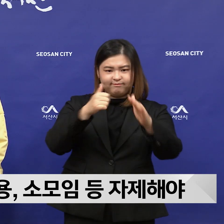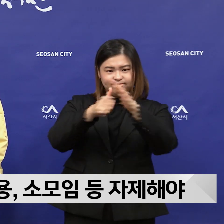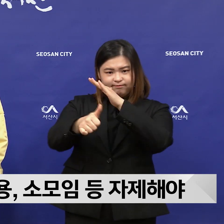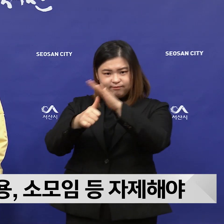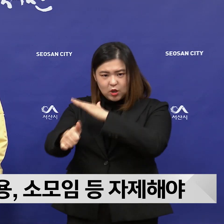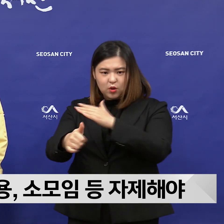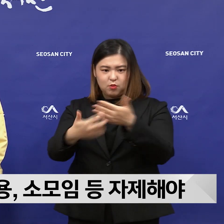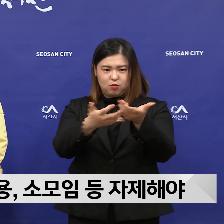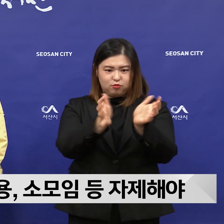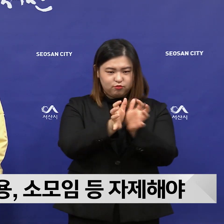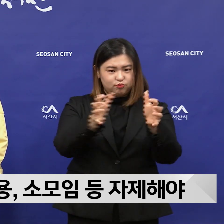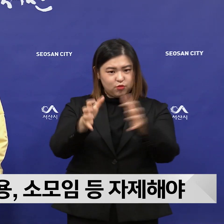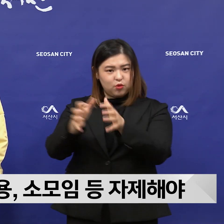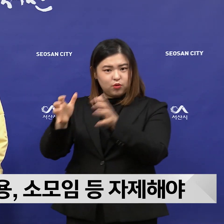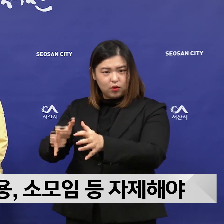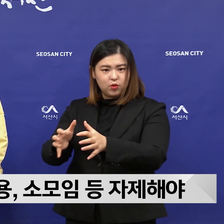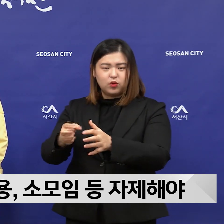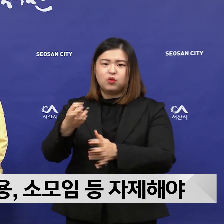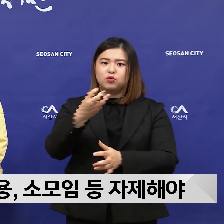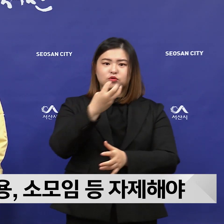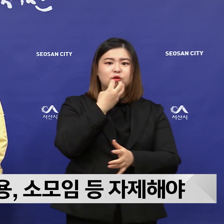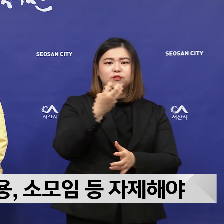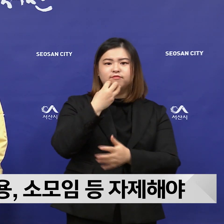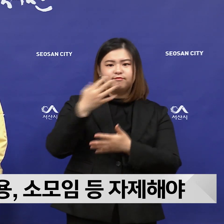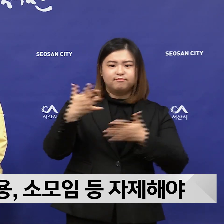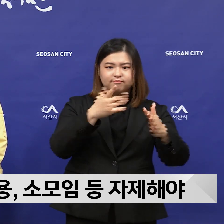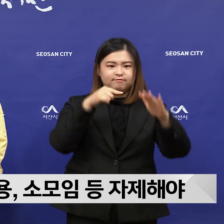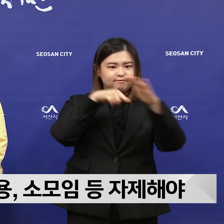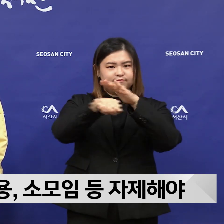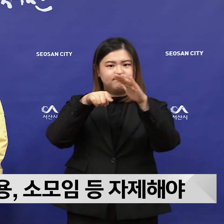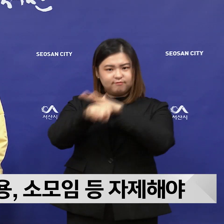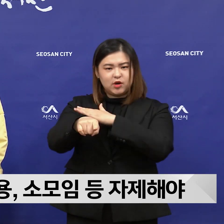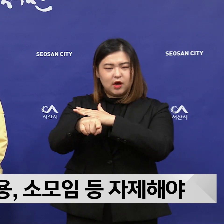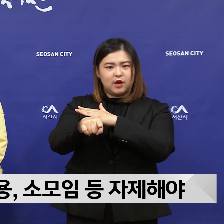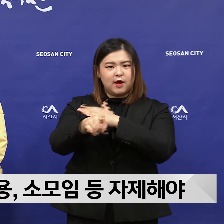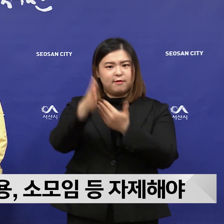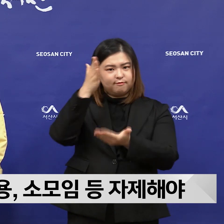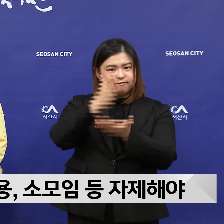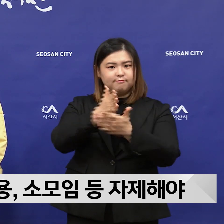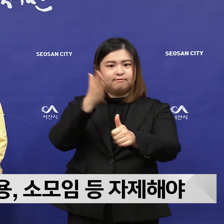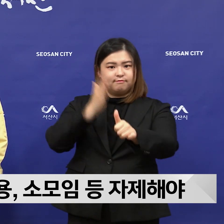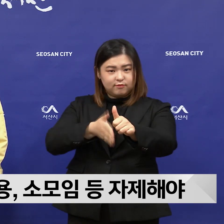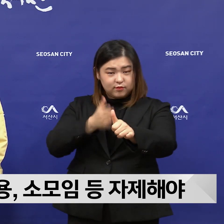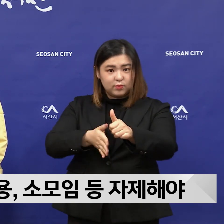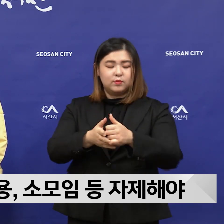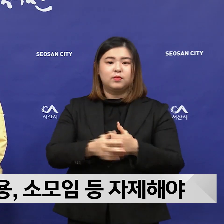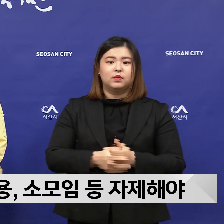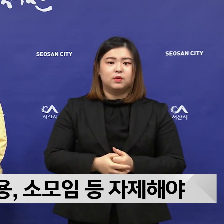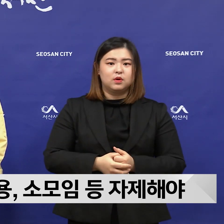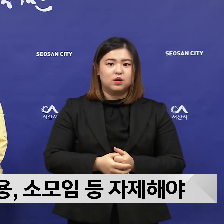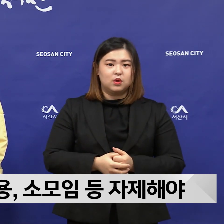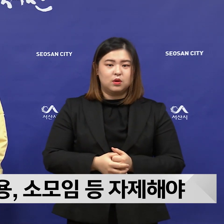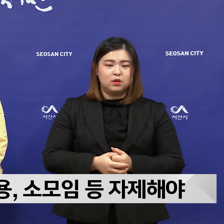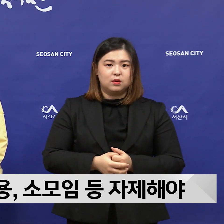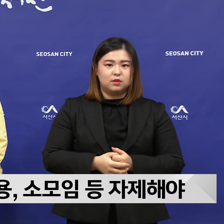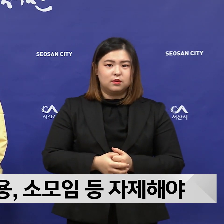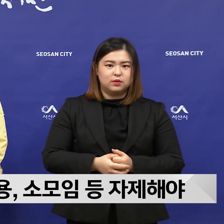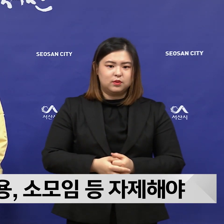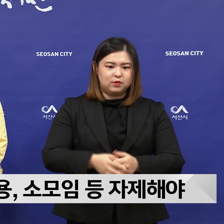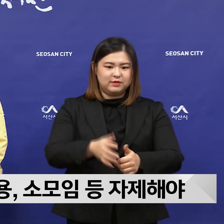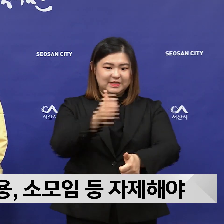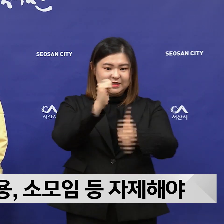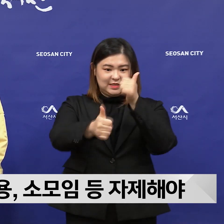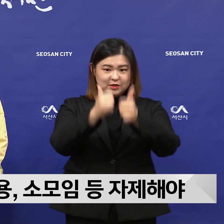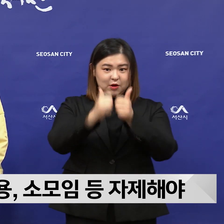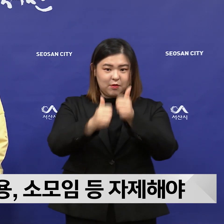및 수도권과의 왕래를 자제하여 주시고 수험생 격려를 위한 자원봉사, 학교